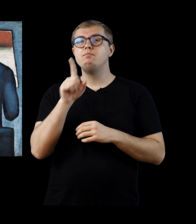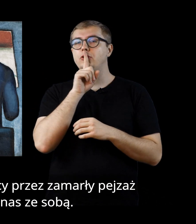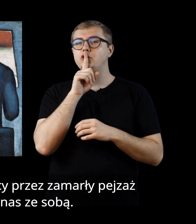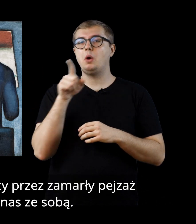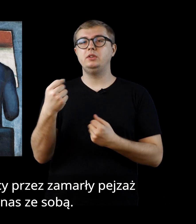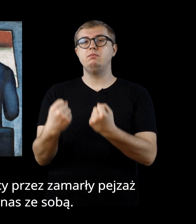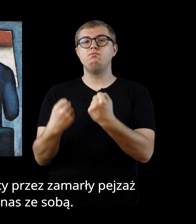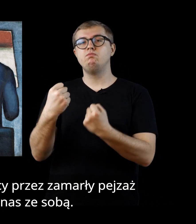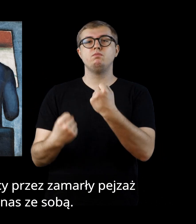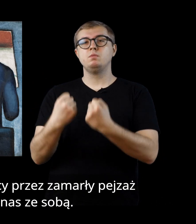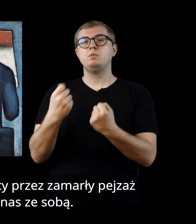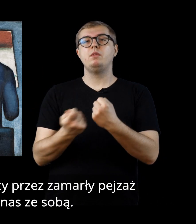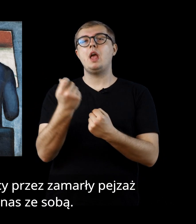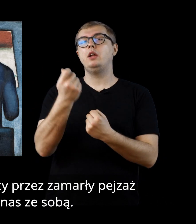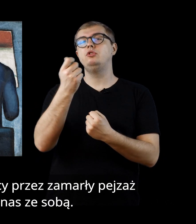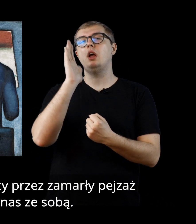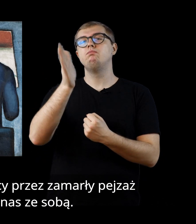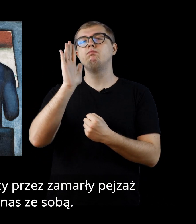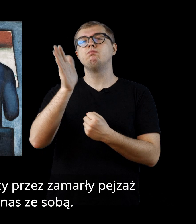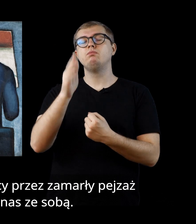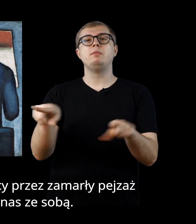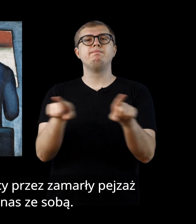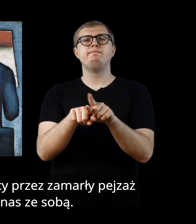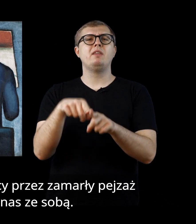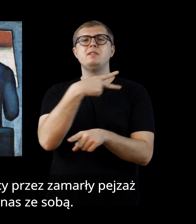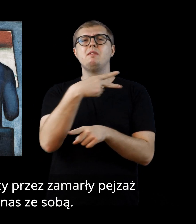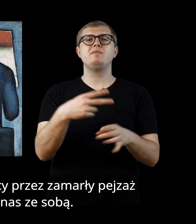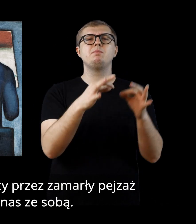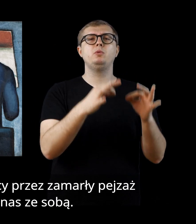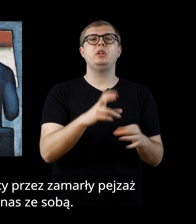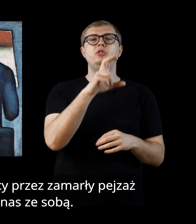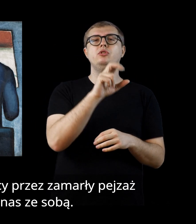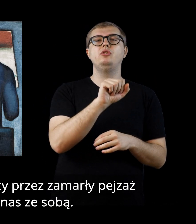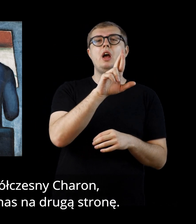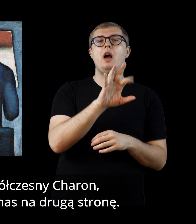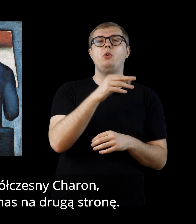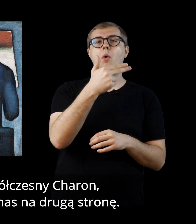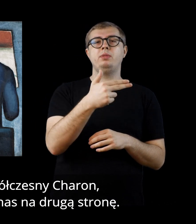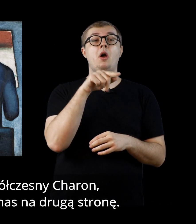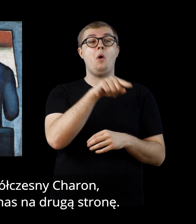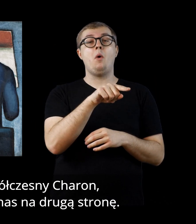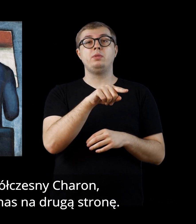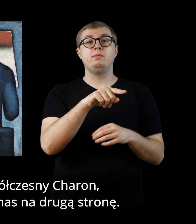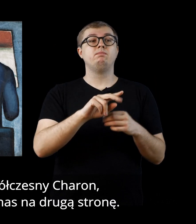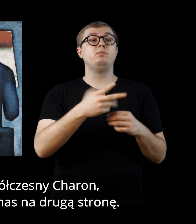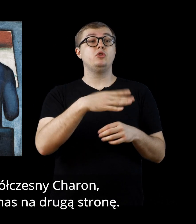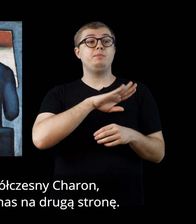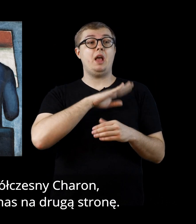Milczący szofer jadący przez zamarły pejzaż wiedzie nas ze sobą. Jest jak współczesny Haron, który